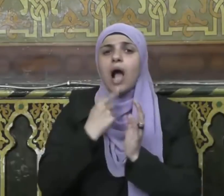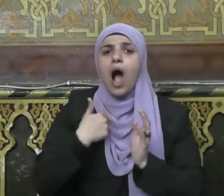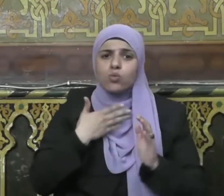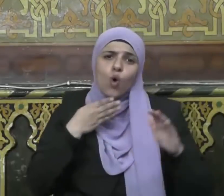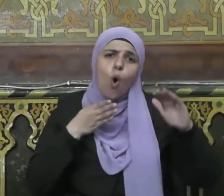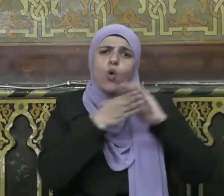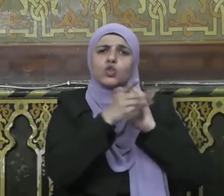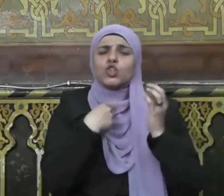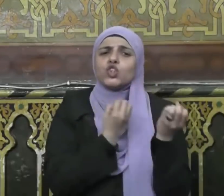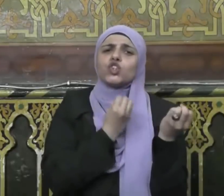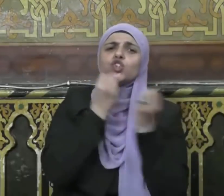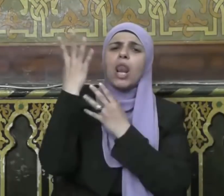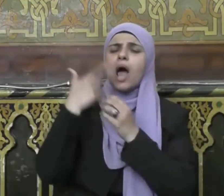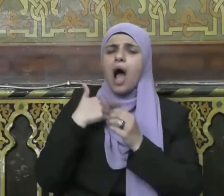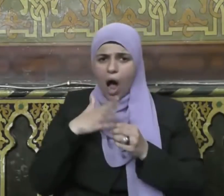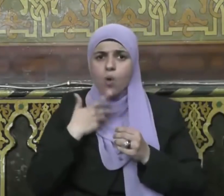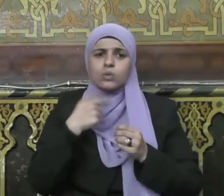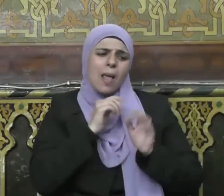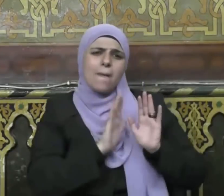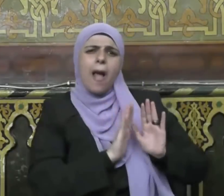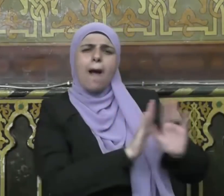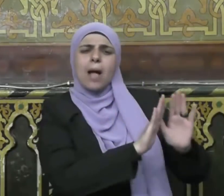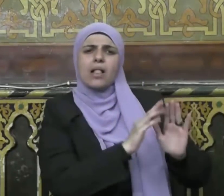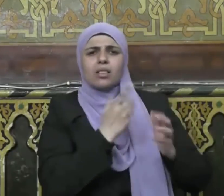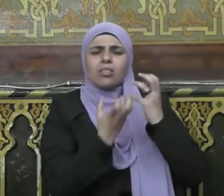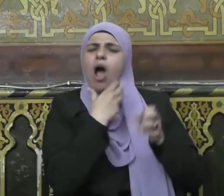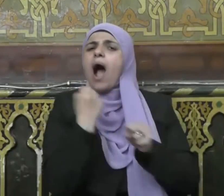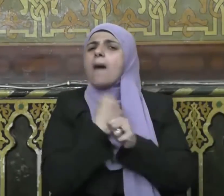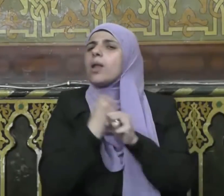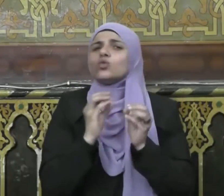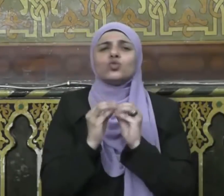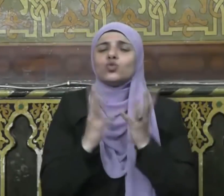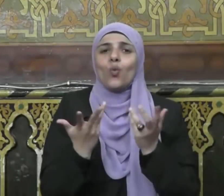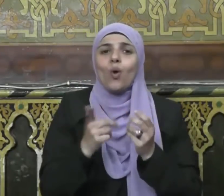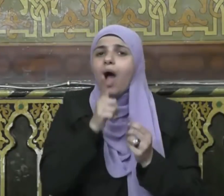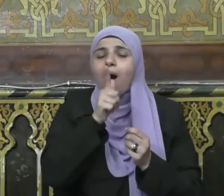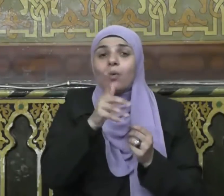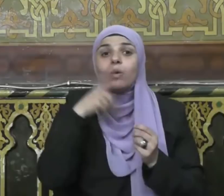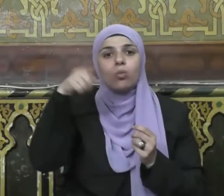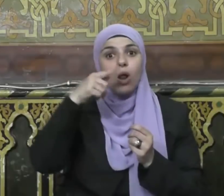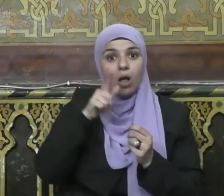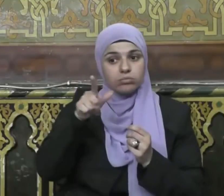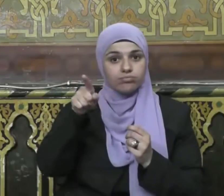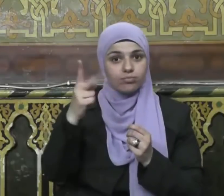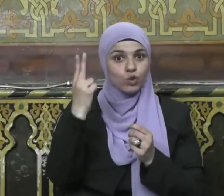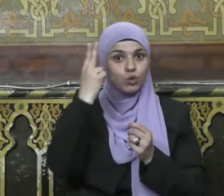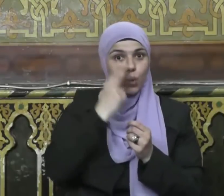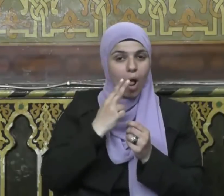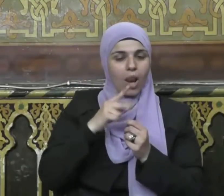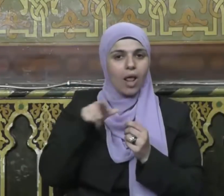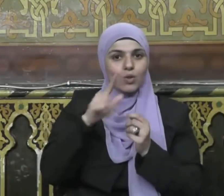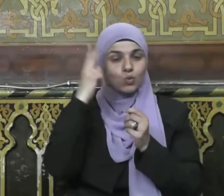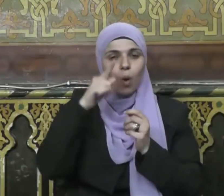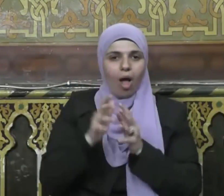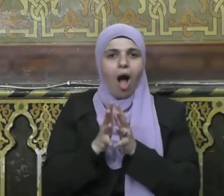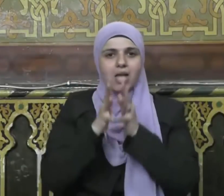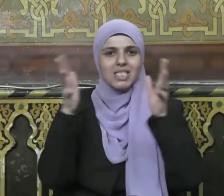القيامة حيث يقول صلى الله عليه وسلم الصيام والقرآن يشفعان للعبد يوم